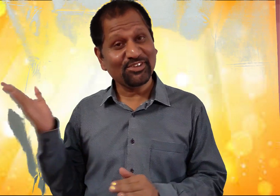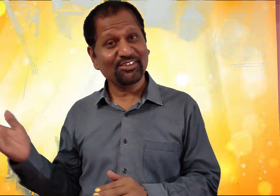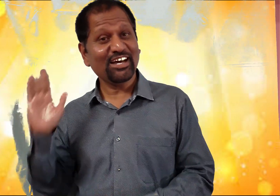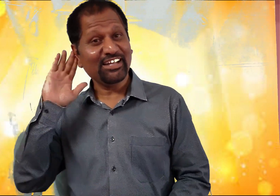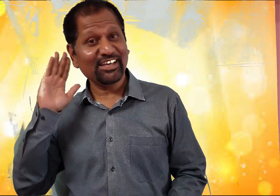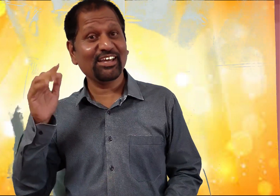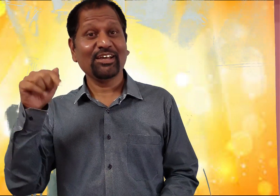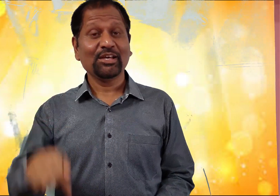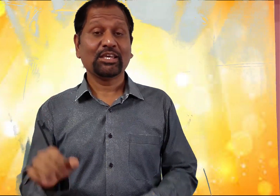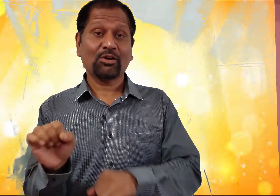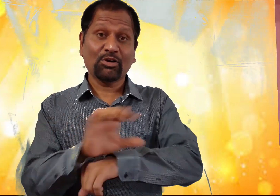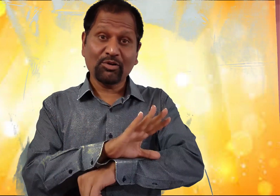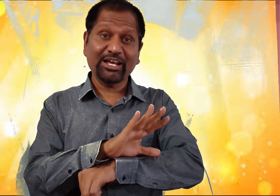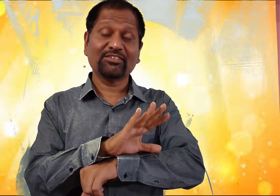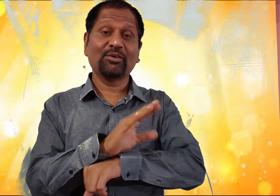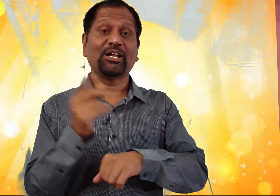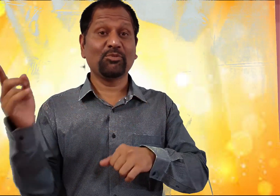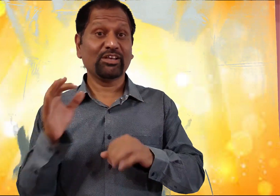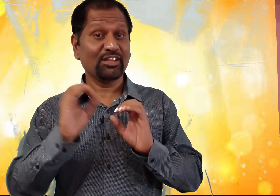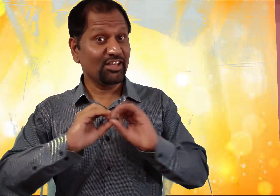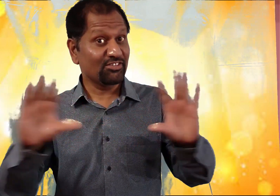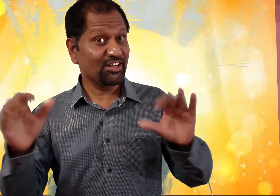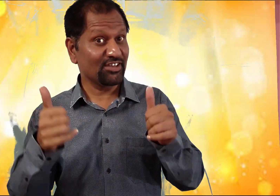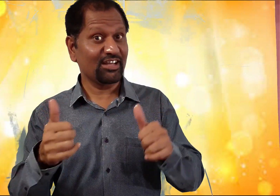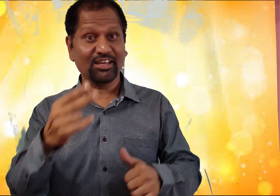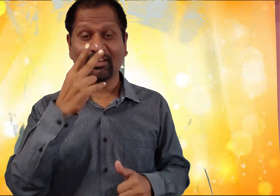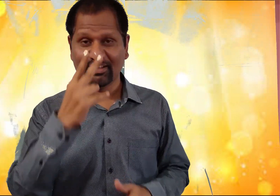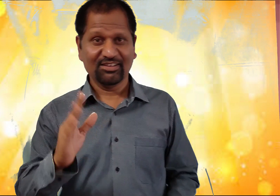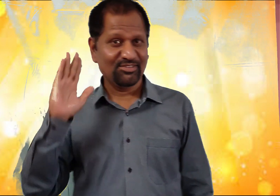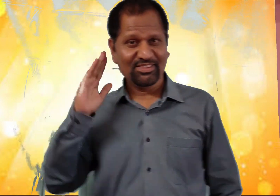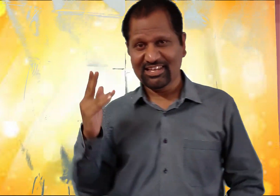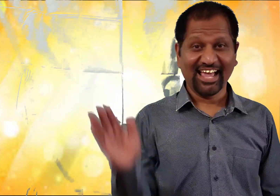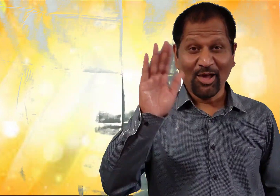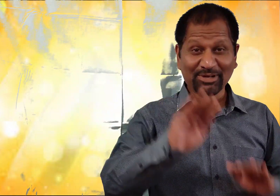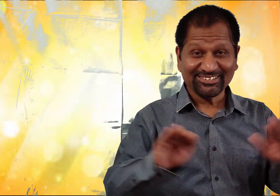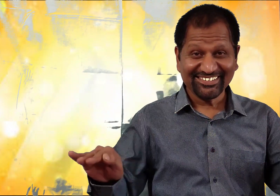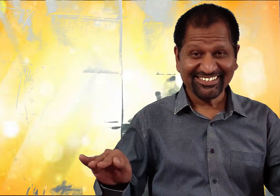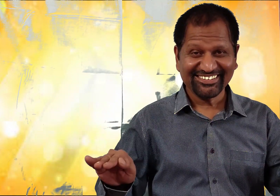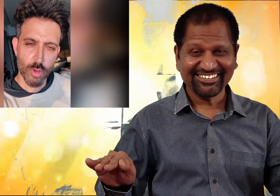है उनसे जानेंगे कि कॉरोना वाइरस के बारे मों एक संदेश देना चाहरे हैं